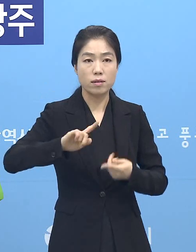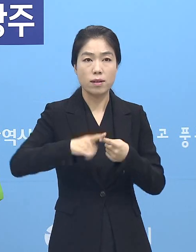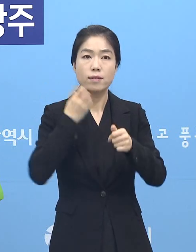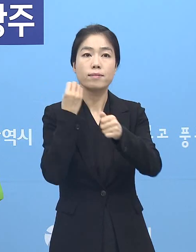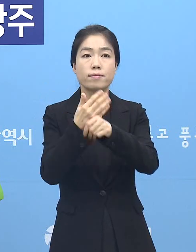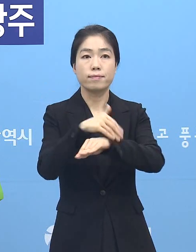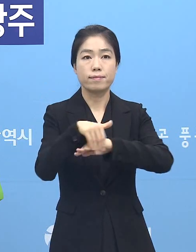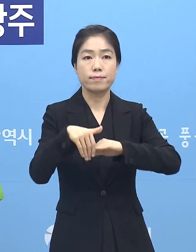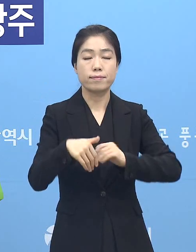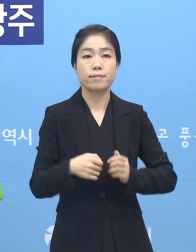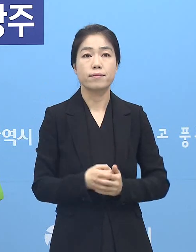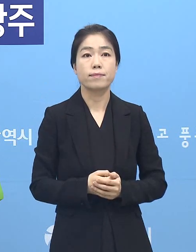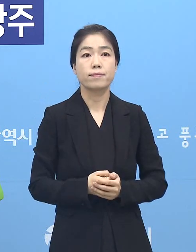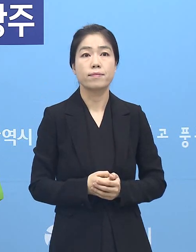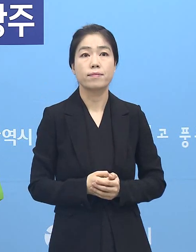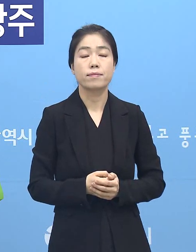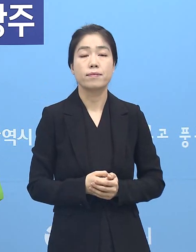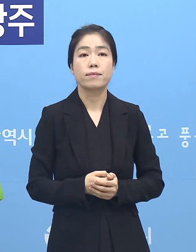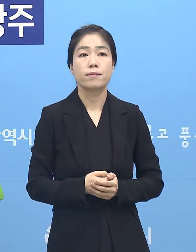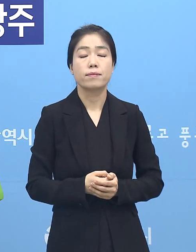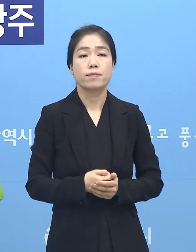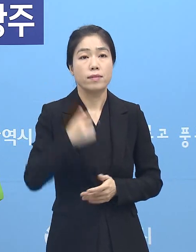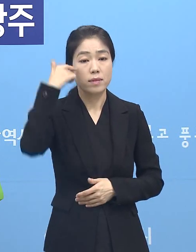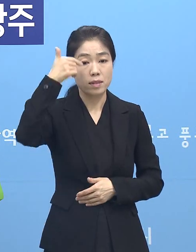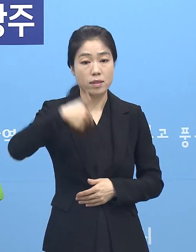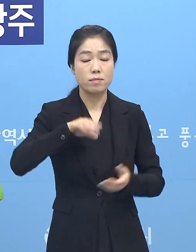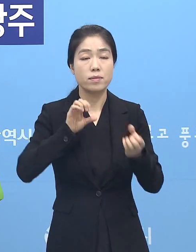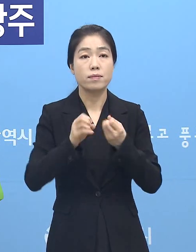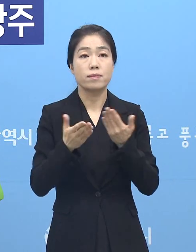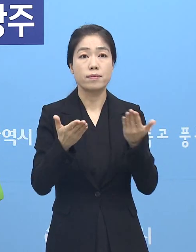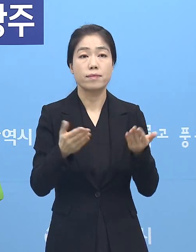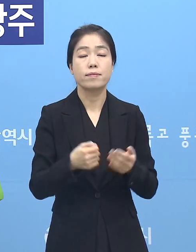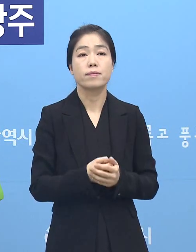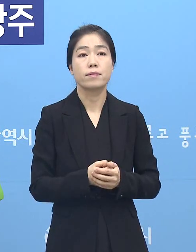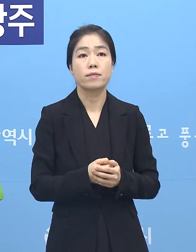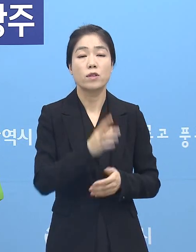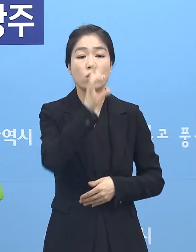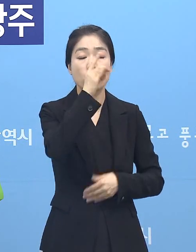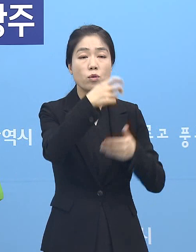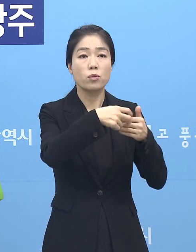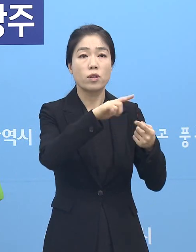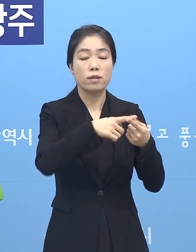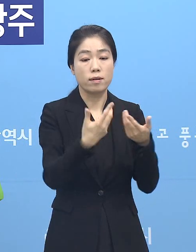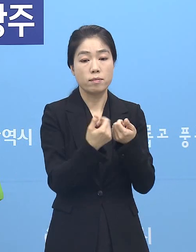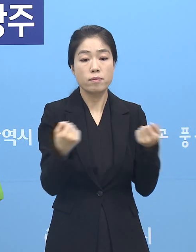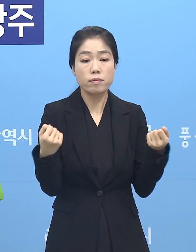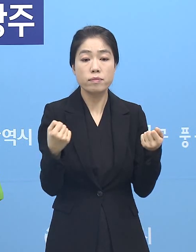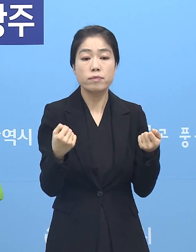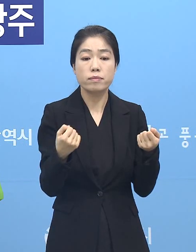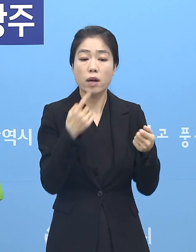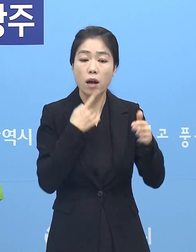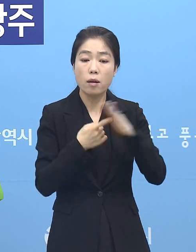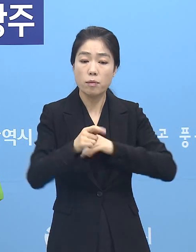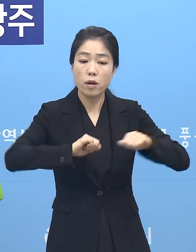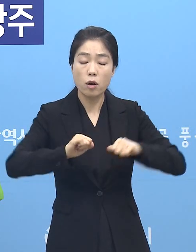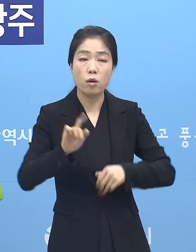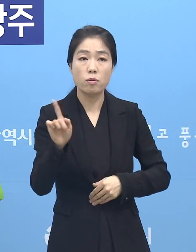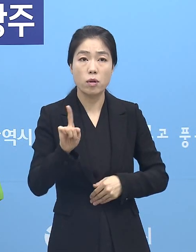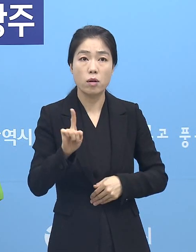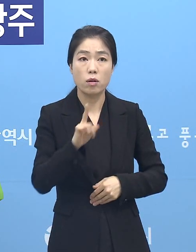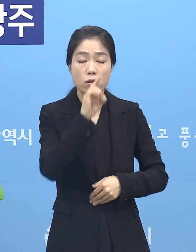고발 조치하도록 하겠습니다. 다음은 사전질문 내용입니다. 중앙병원에 대한 분리 조치가 어떻게 진행되고 있는지